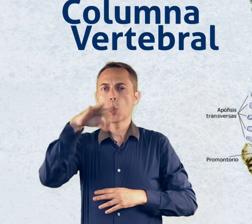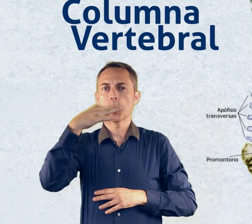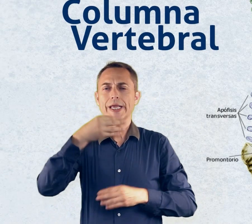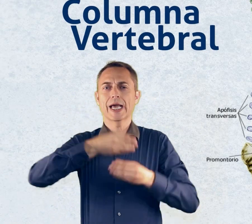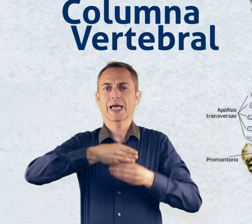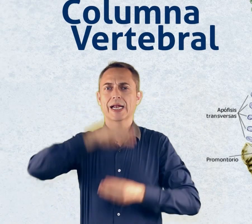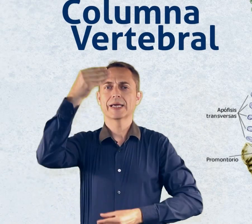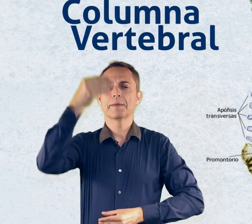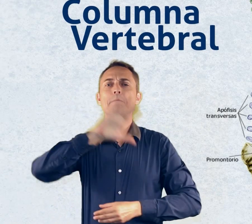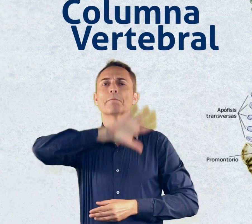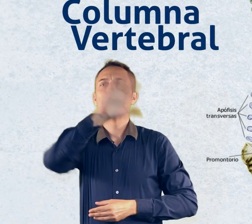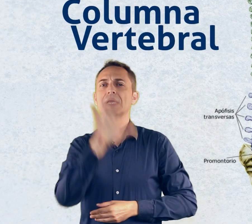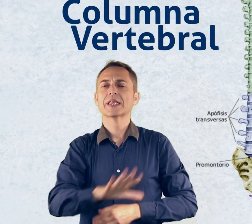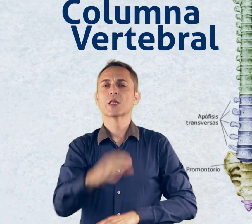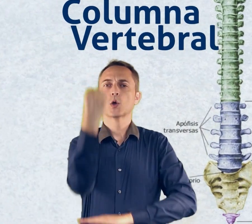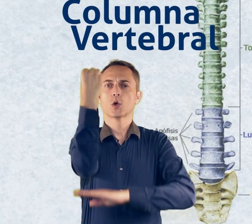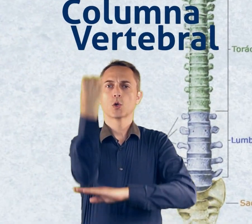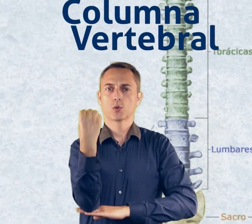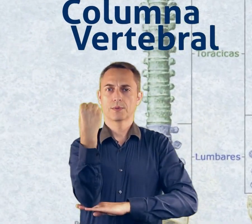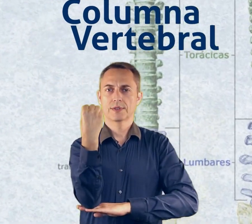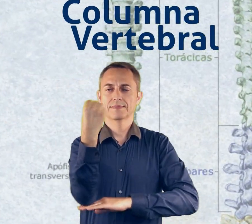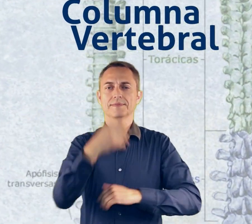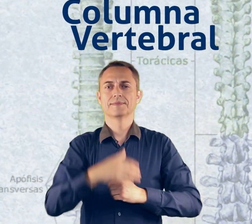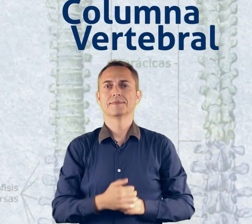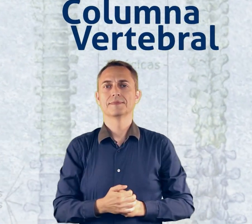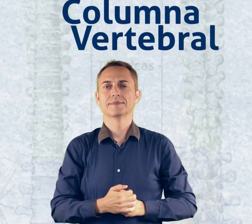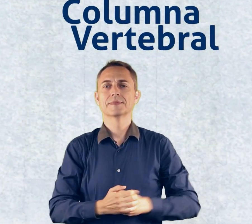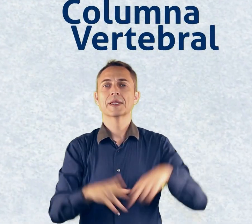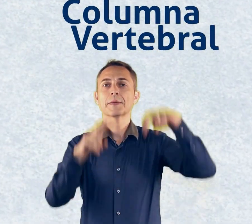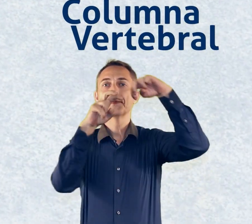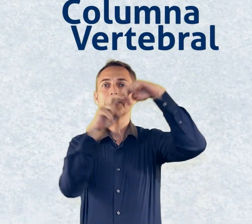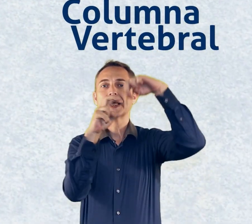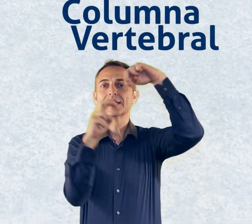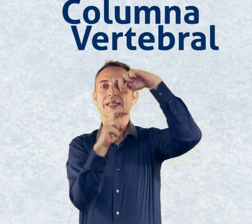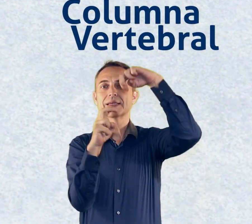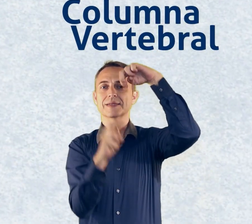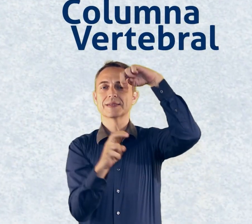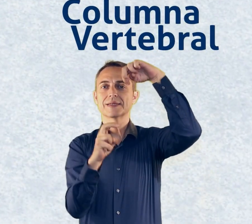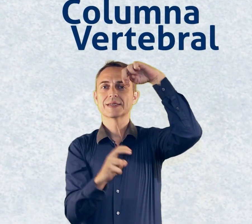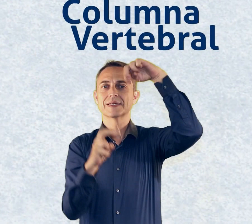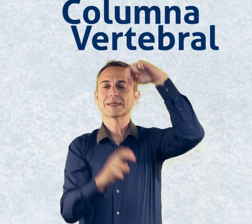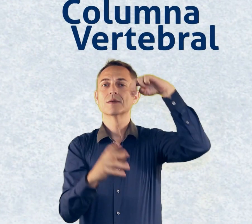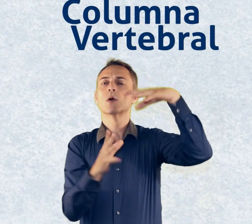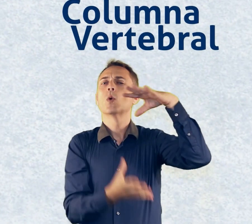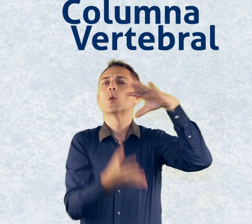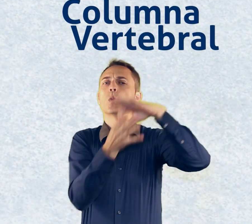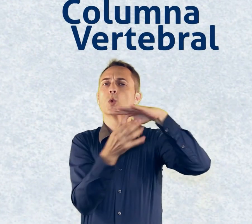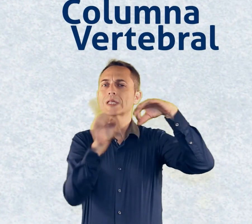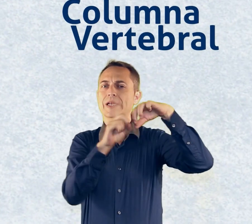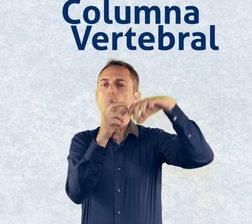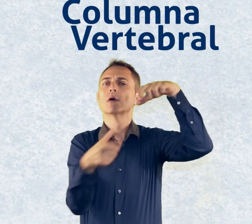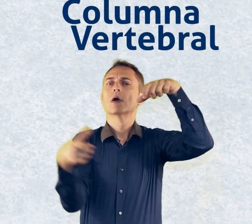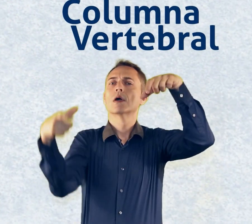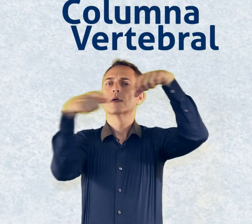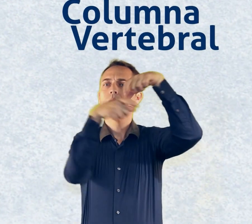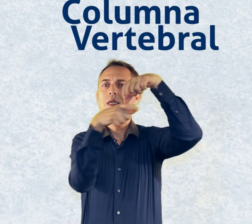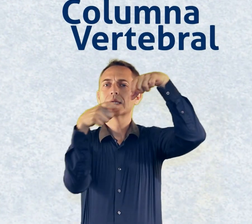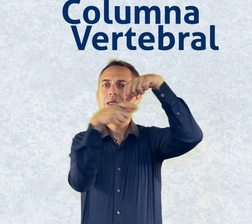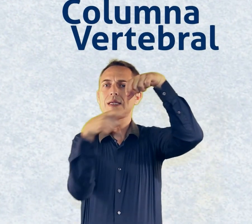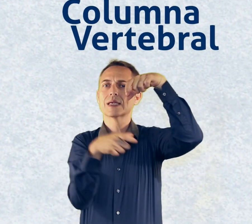asemeja a una columna. Las vértebras de la columna están separadas entre sí por anillos cartilaginosos, llamados discos